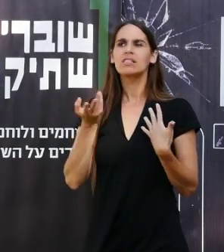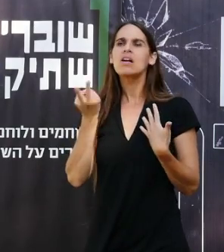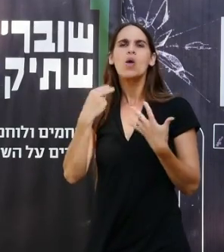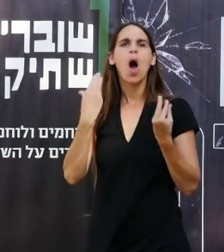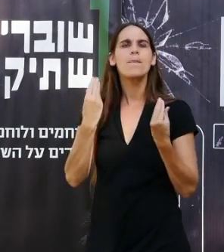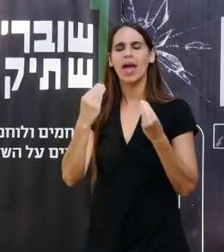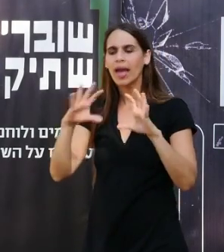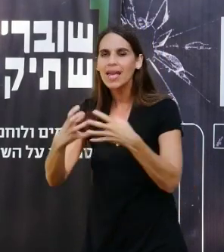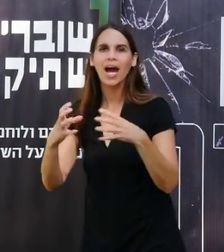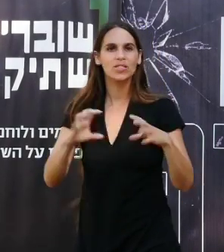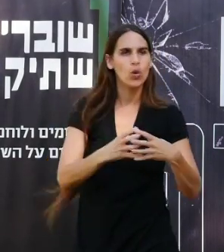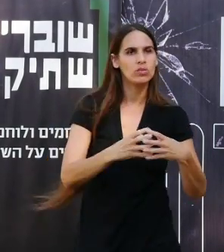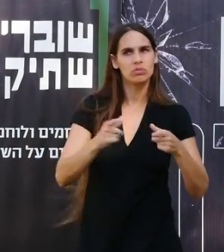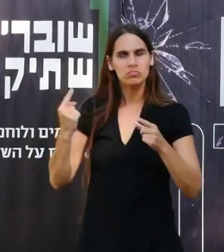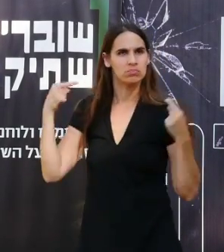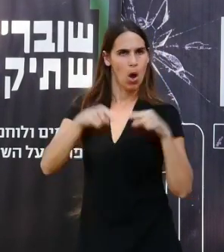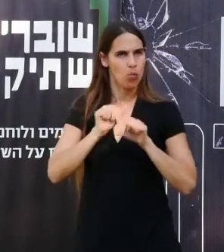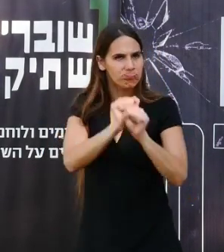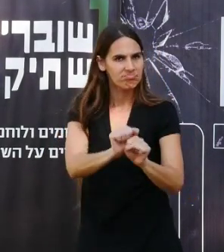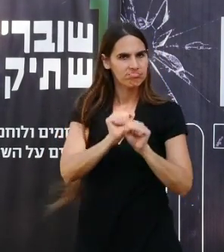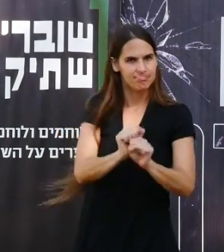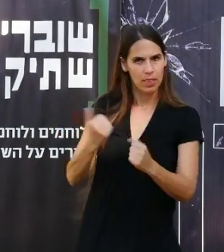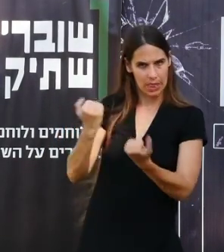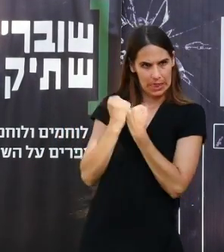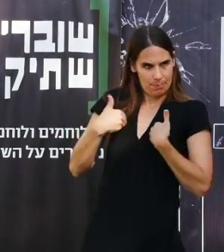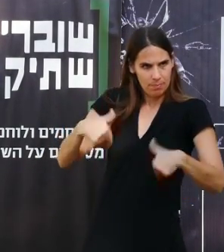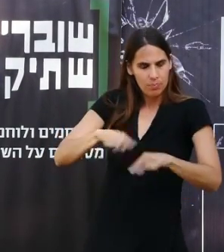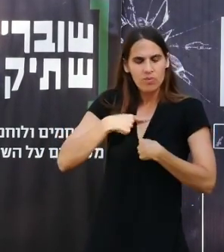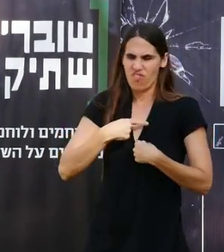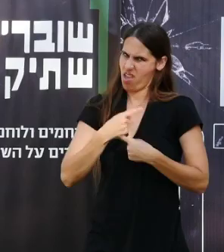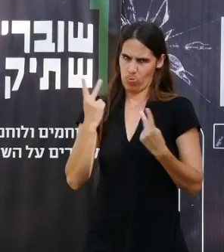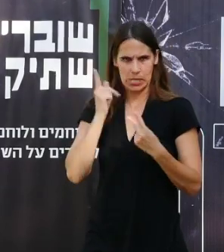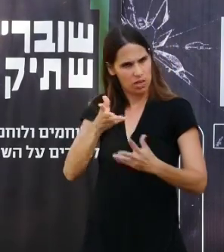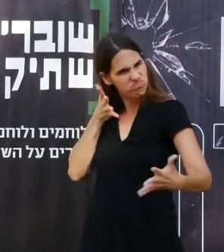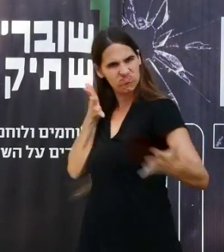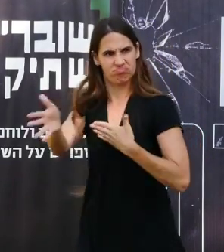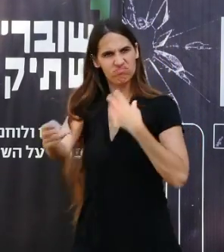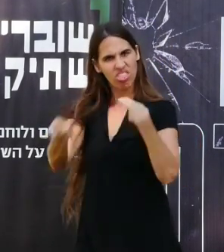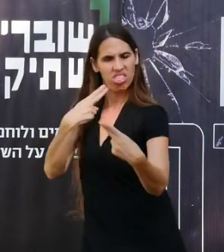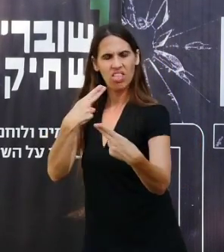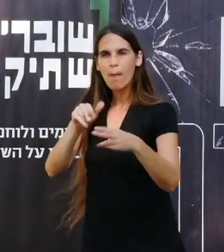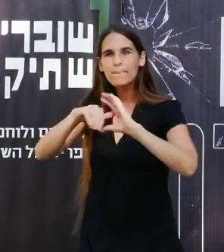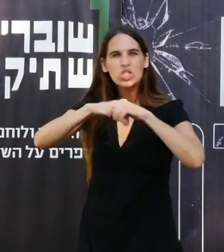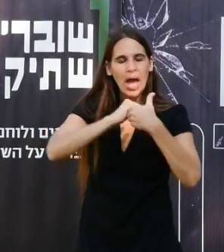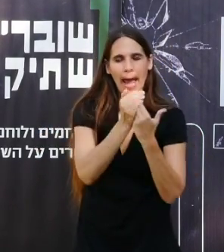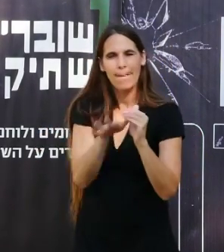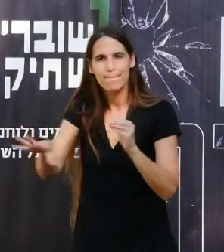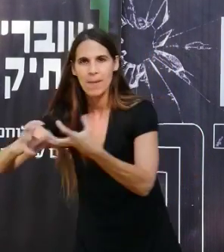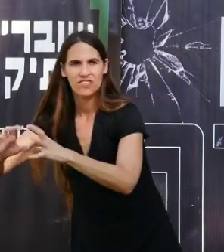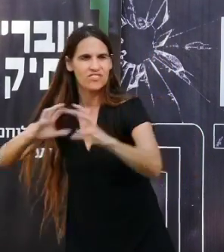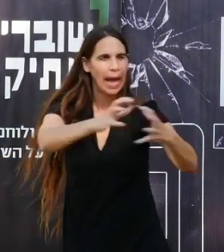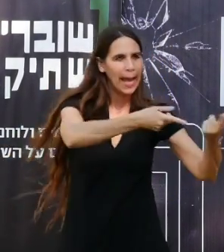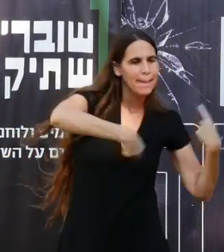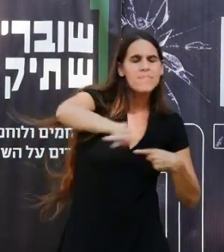יחידות שהגיעו לתגבר והיה ברור שנכנסים בהם בשכם, בכפרים, לא